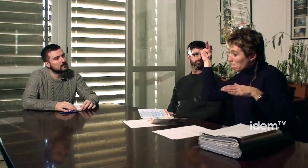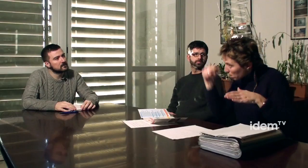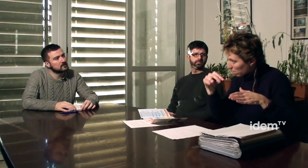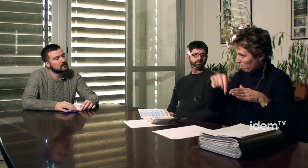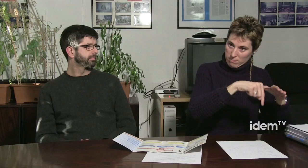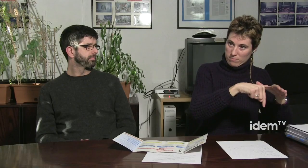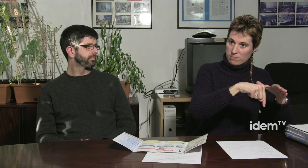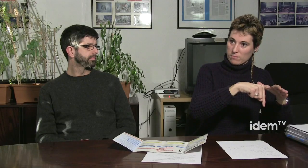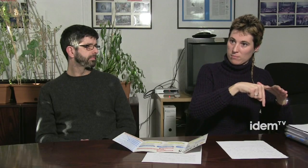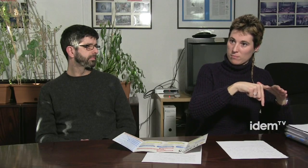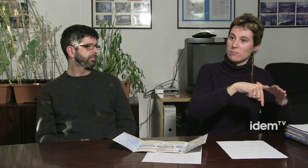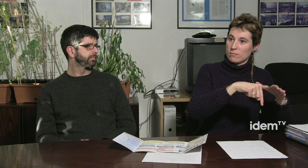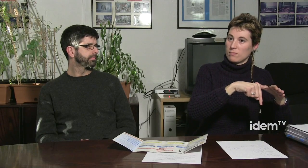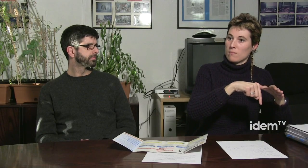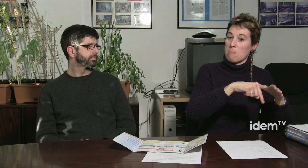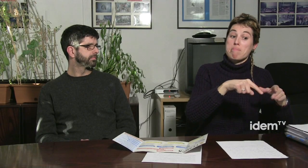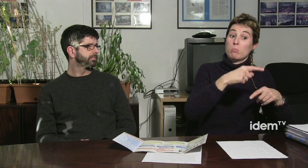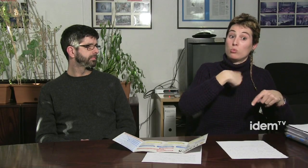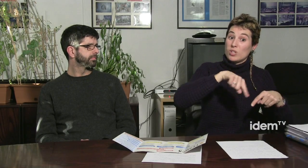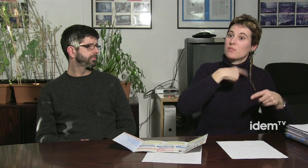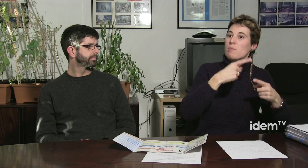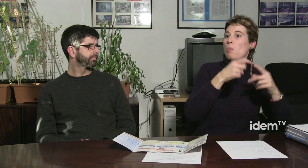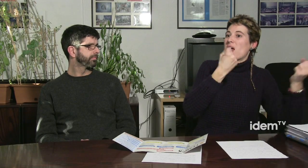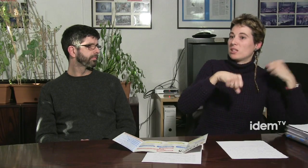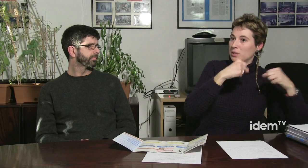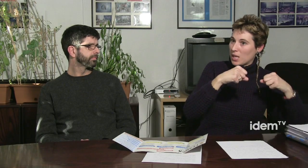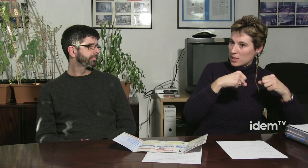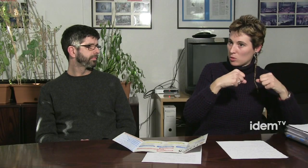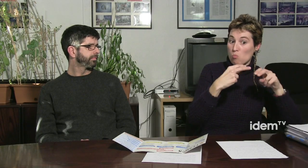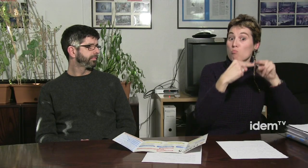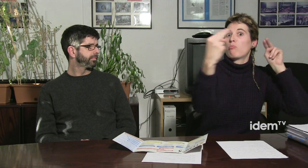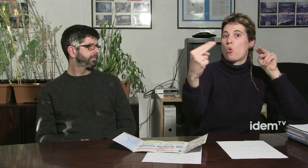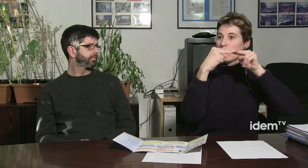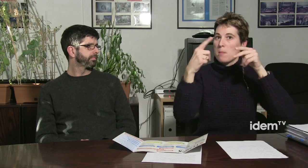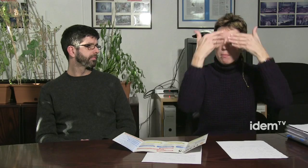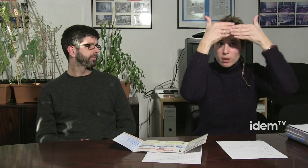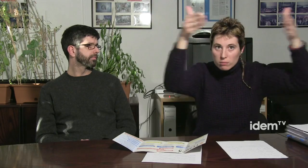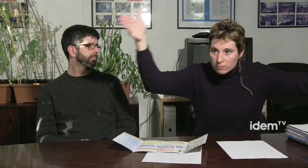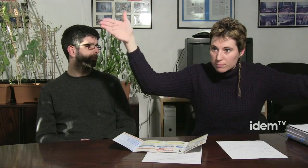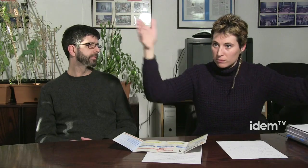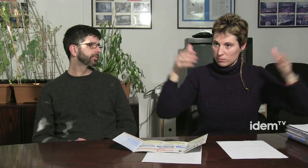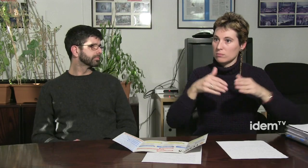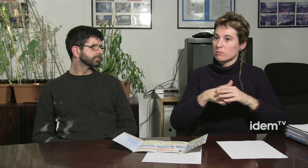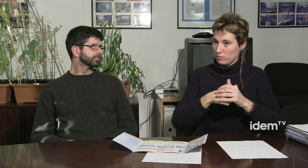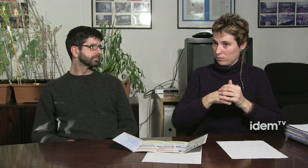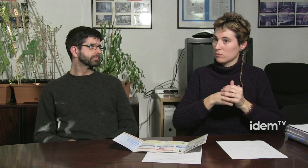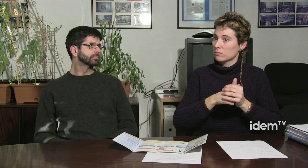i el que necessitem és que també se'ns vegi, fer-nos visibles, intentar fer activitats